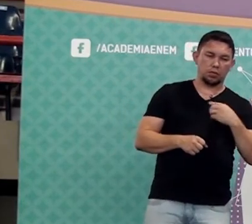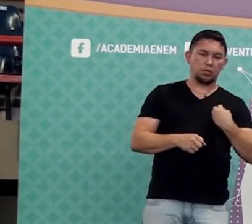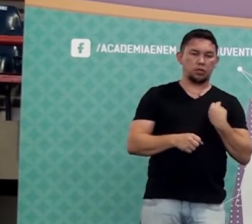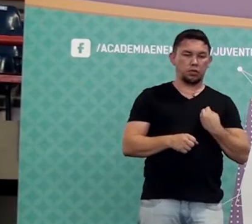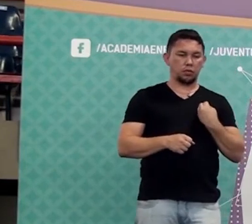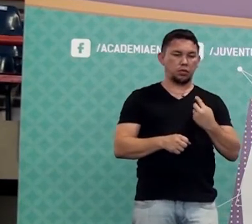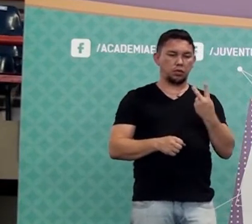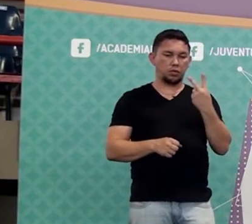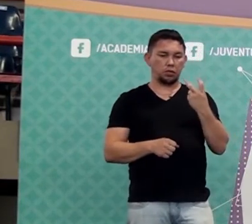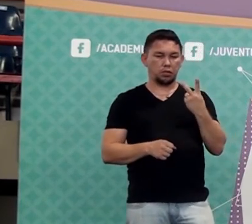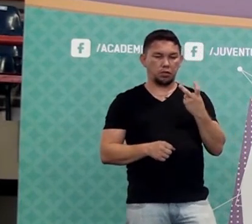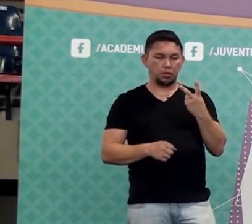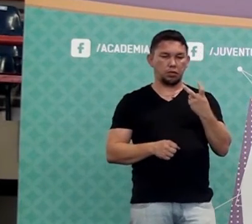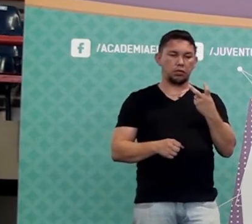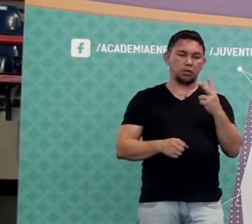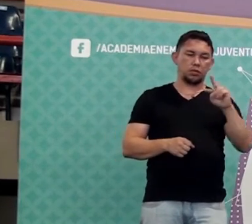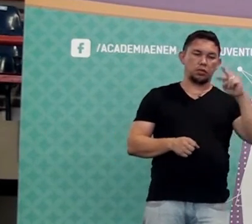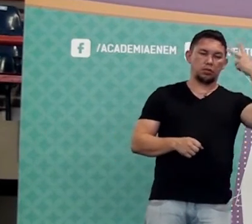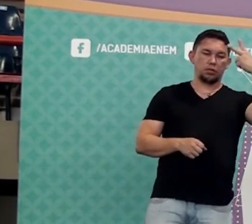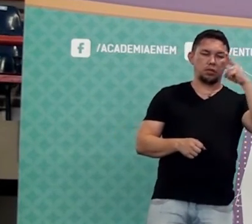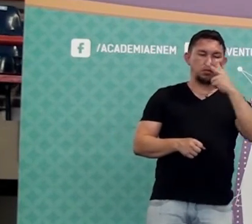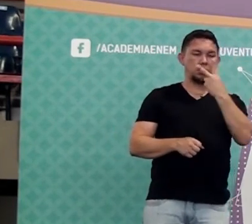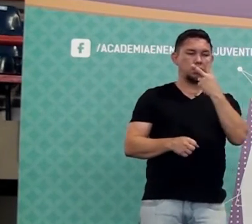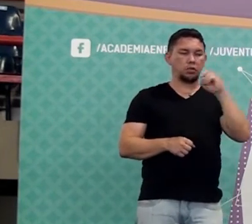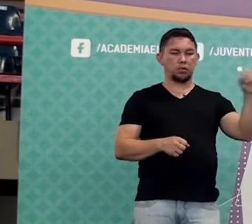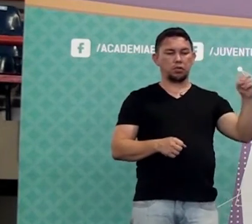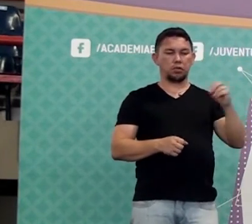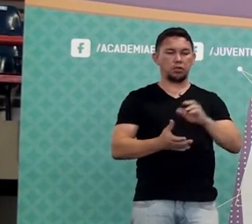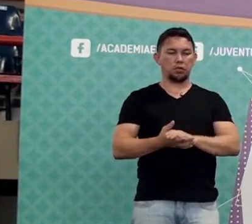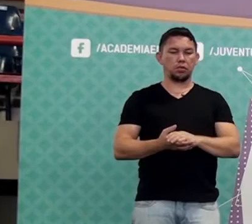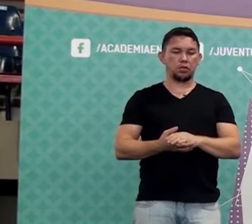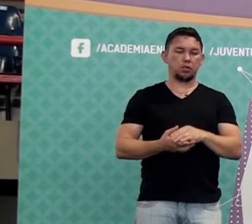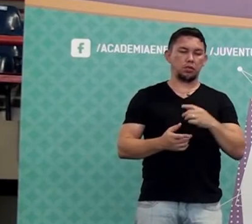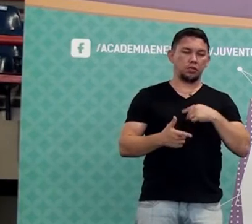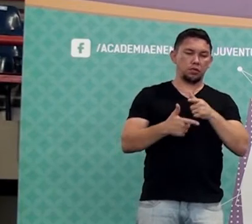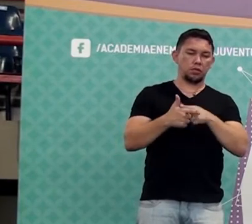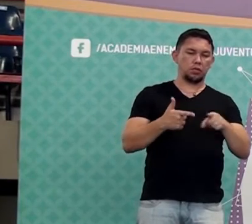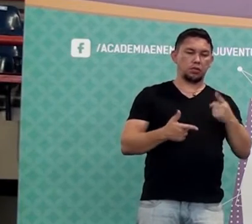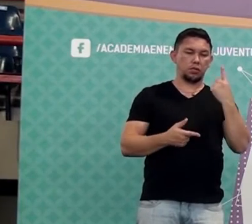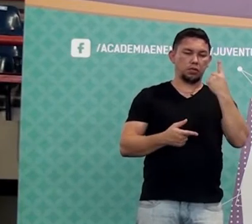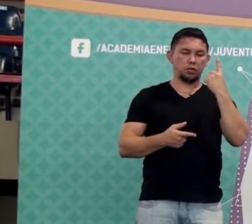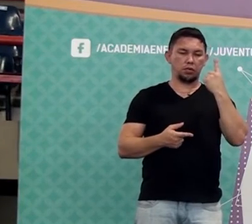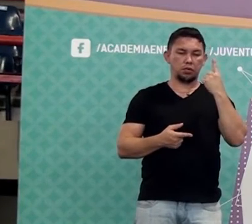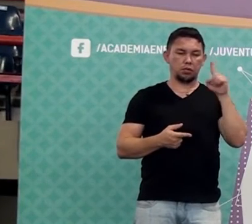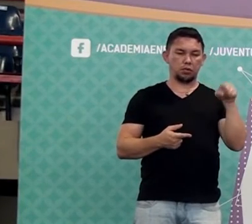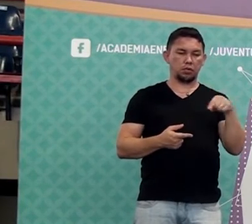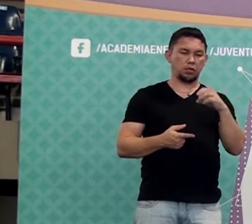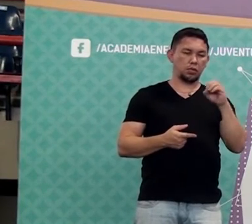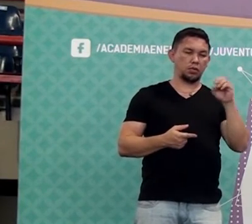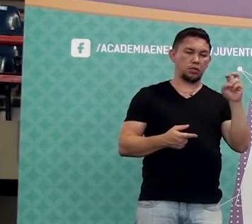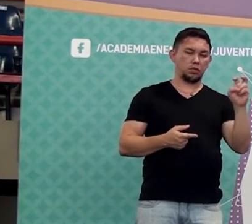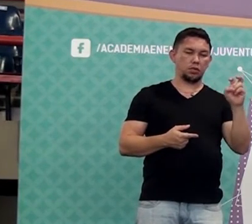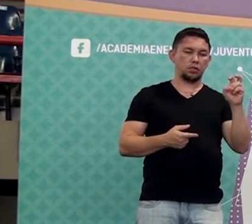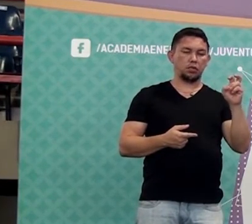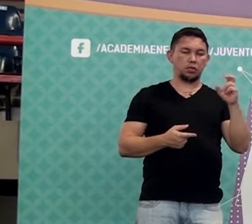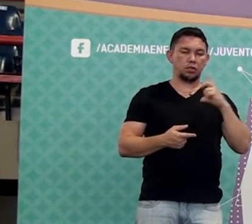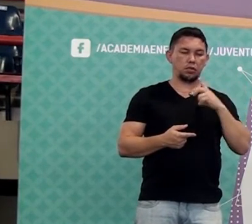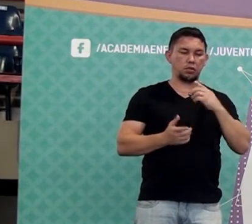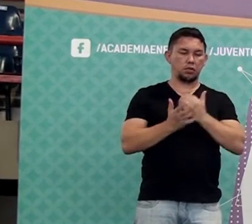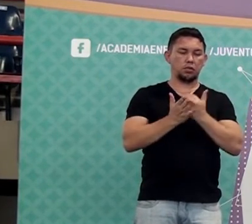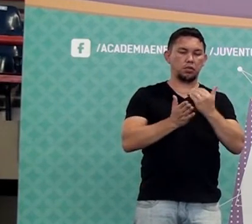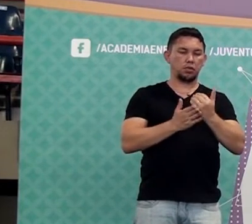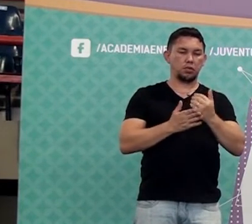2, um é 200% do outro. Se eu dividir uma coisa pela outra e der 1,5, aumentou